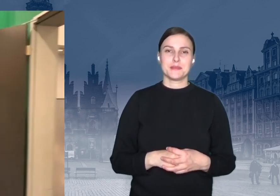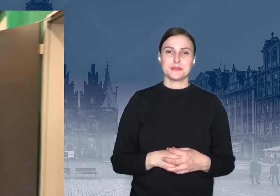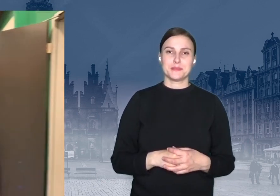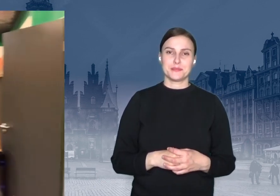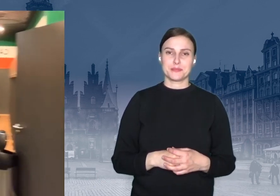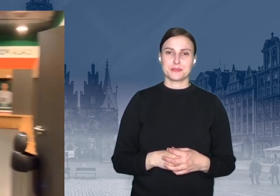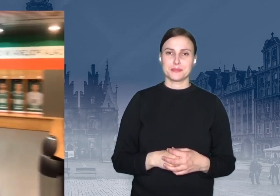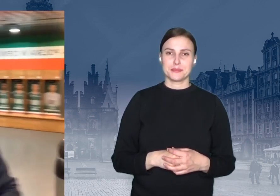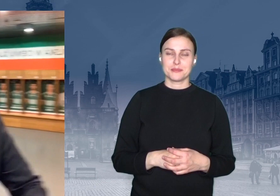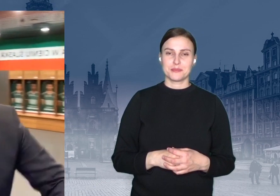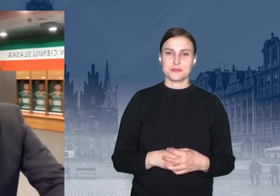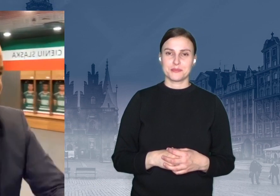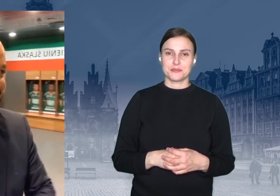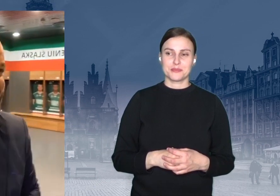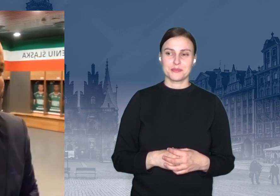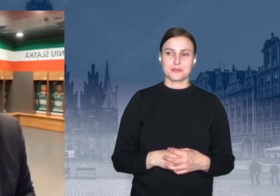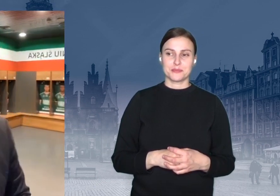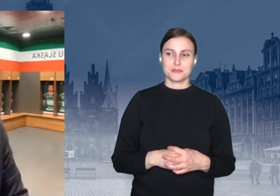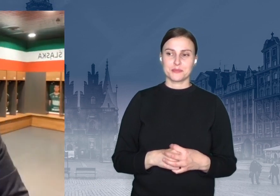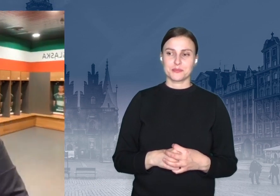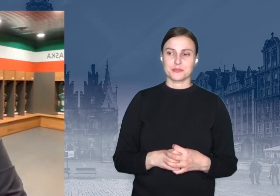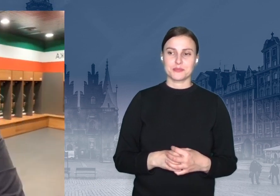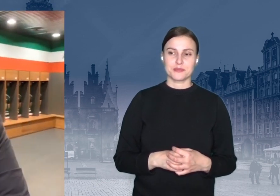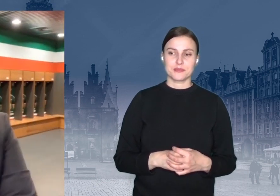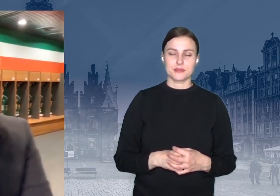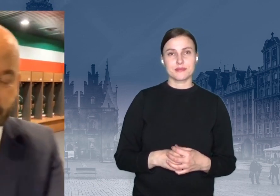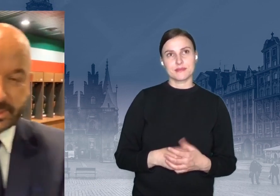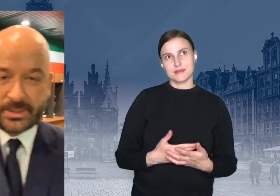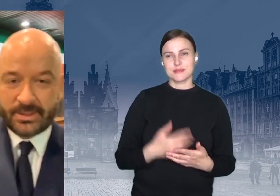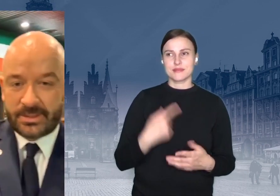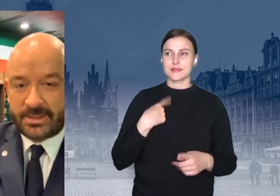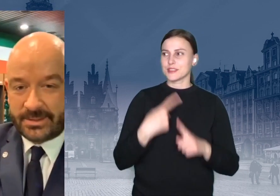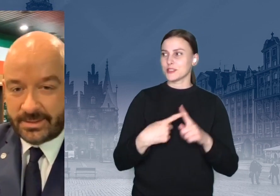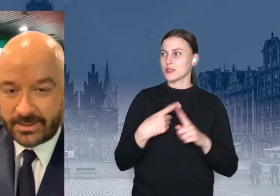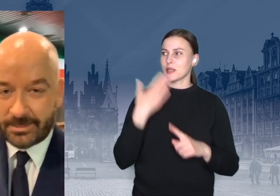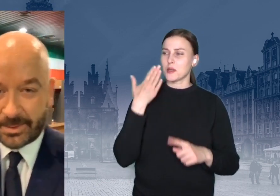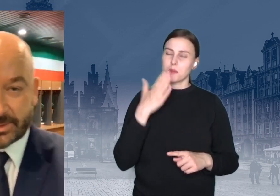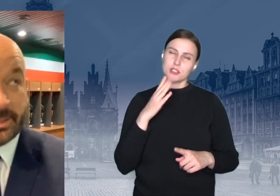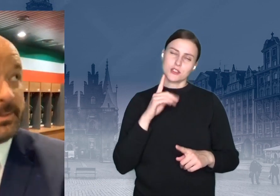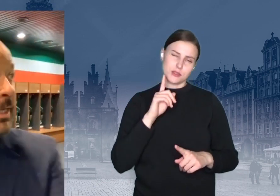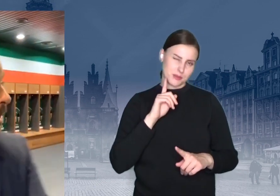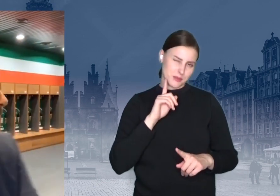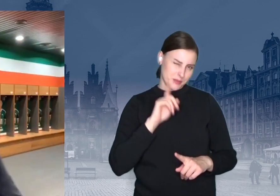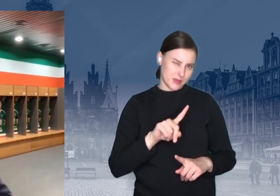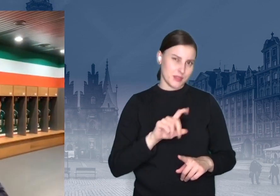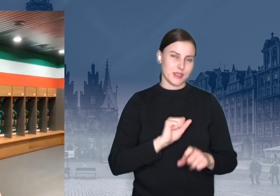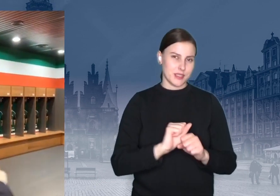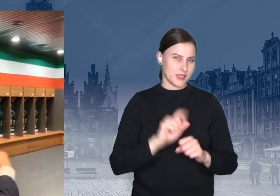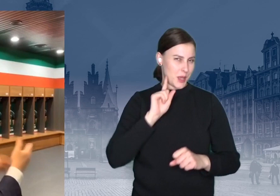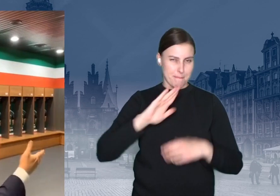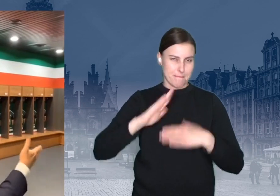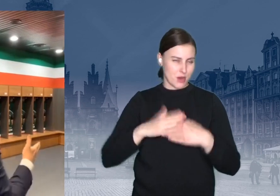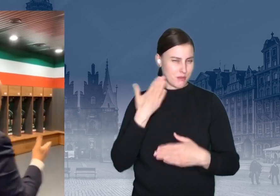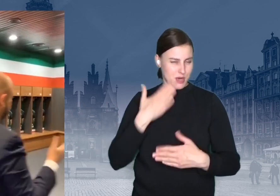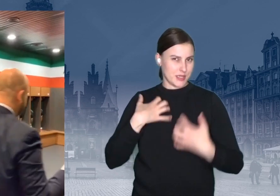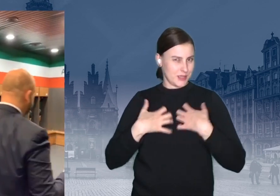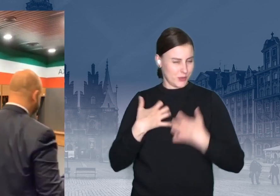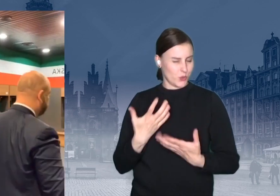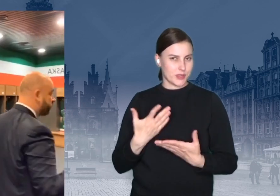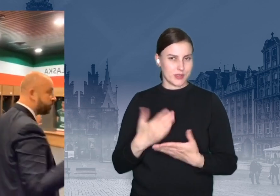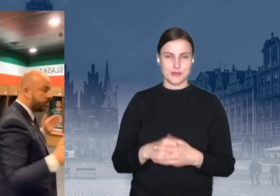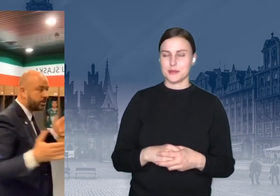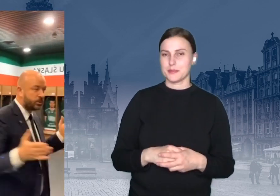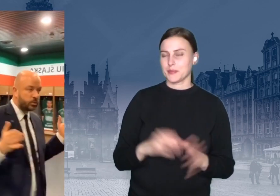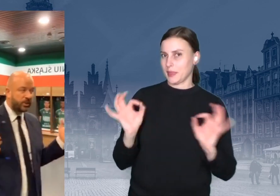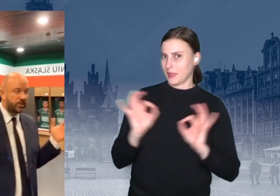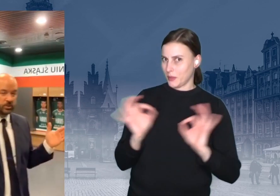To jest jakiś taki tego, wyjątkowo złośliwy był ten mąż, No, kochani, także jeszcze raz, cała Polska w Ciebie Śląska,